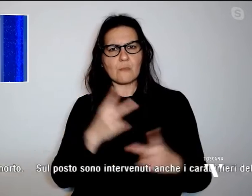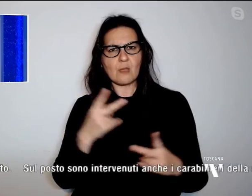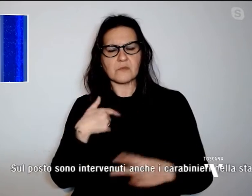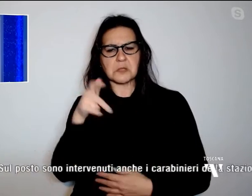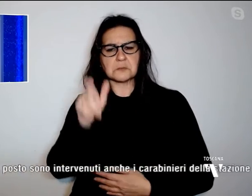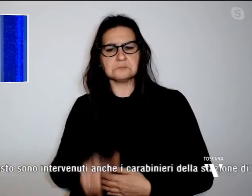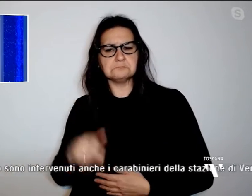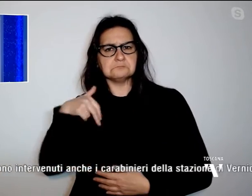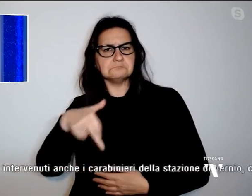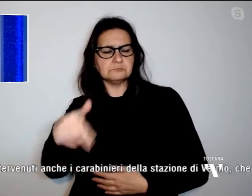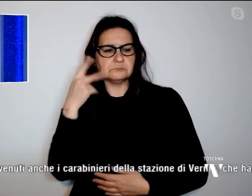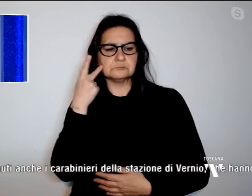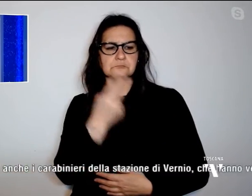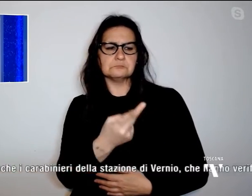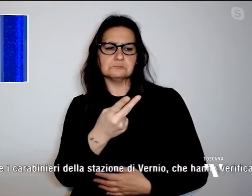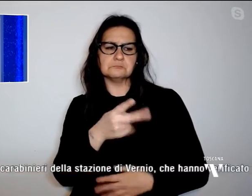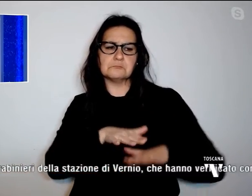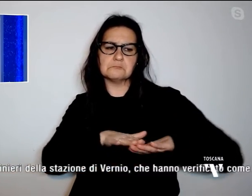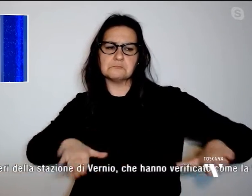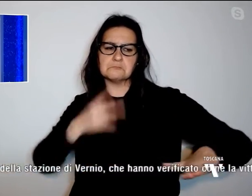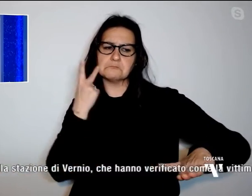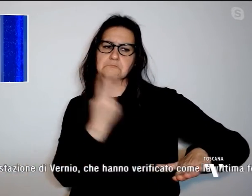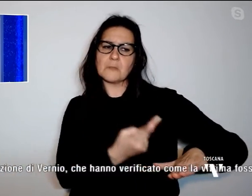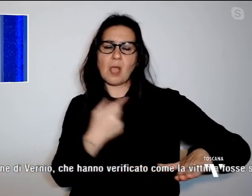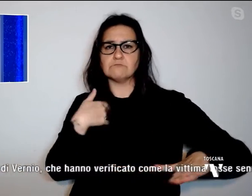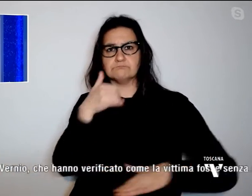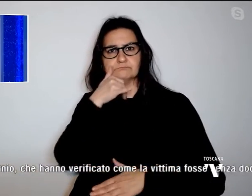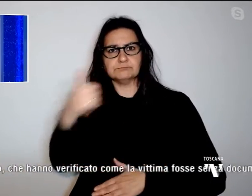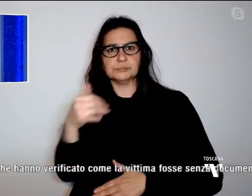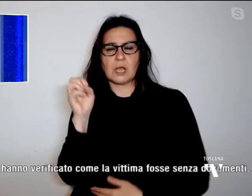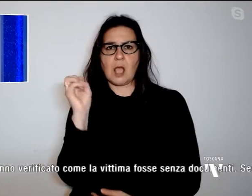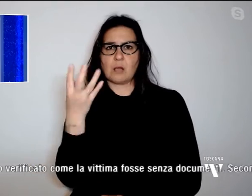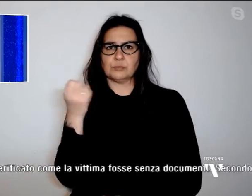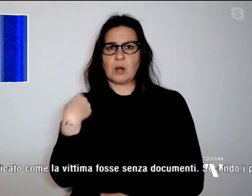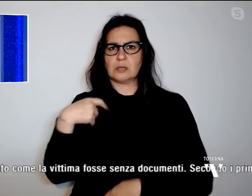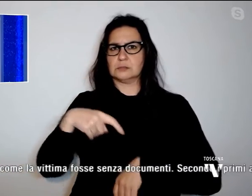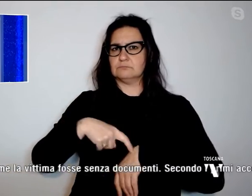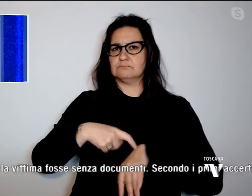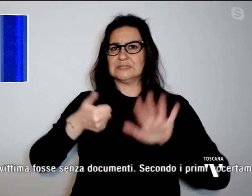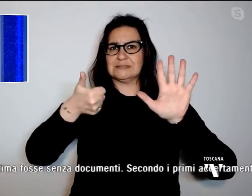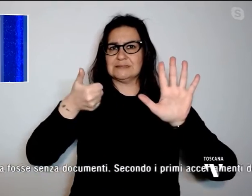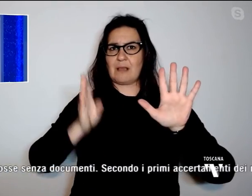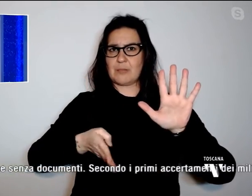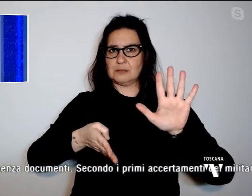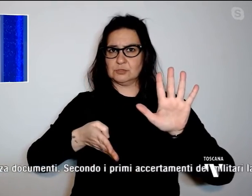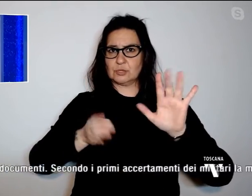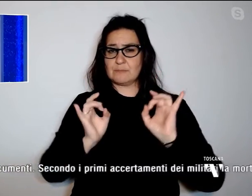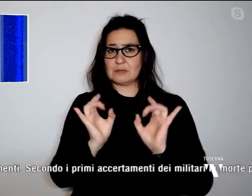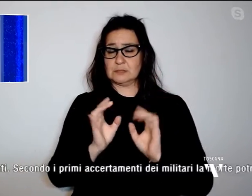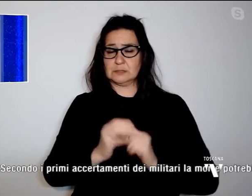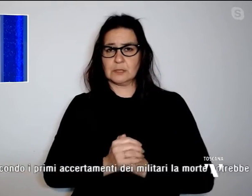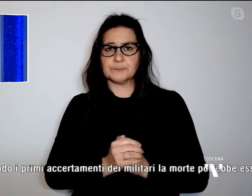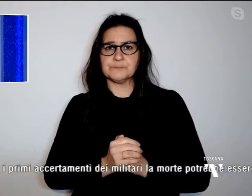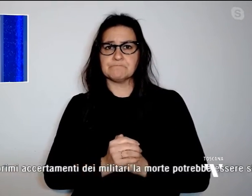suolo ed ha allertato il 118 attorno alle 6 e 30. All'arrivo dei